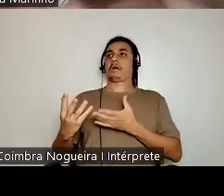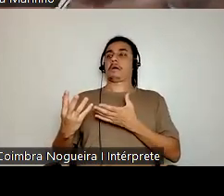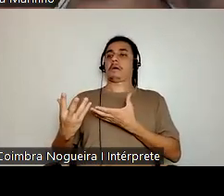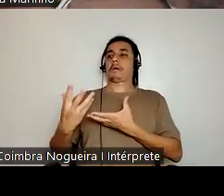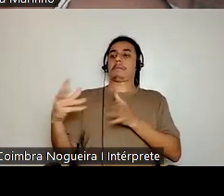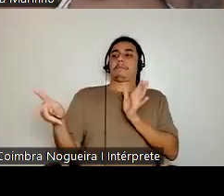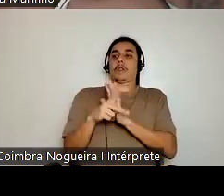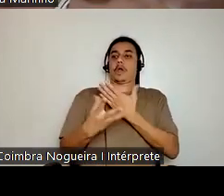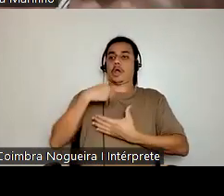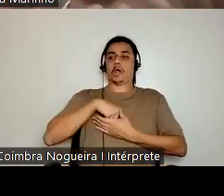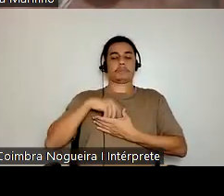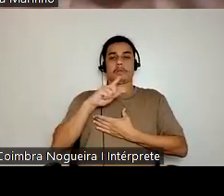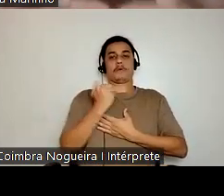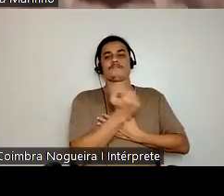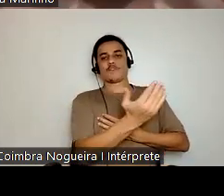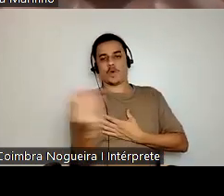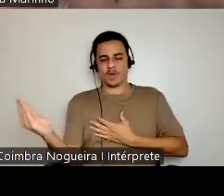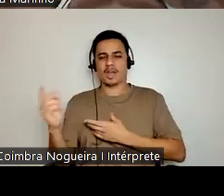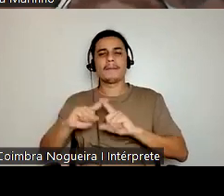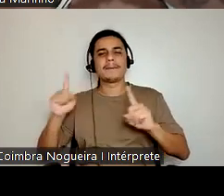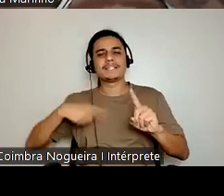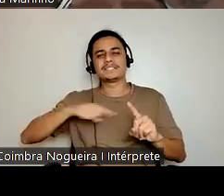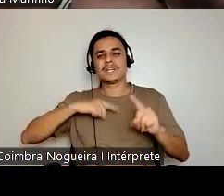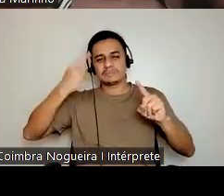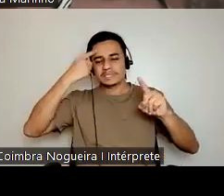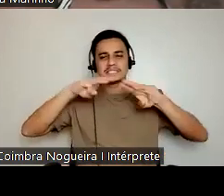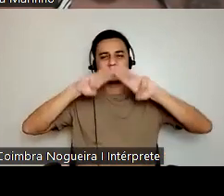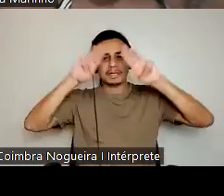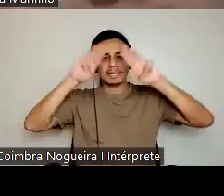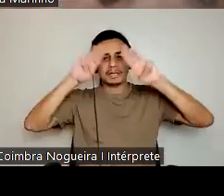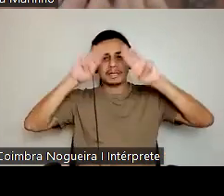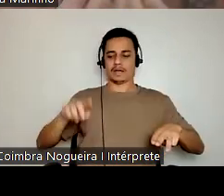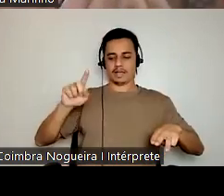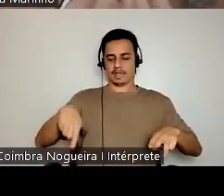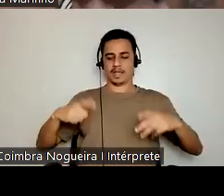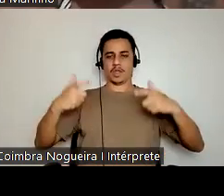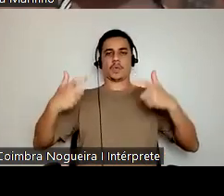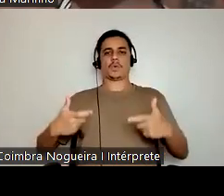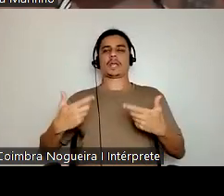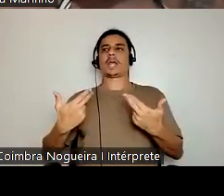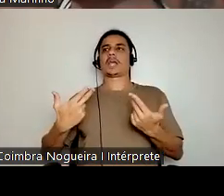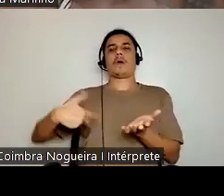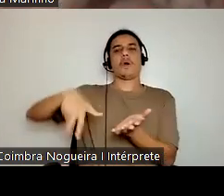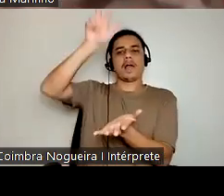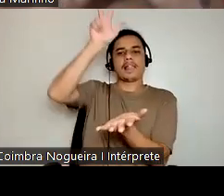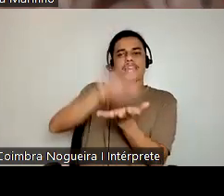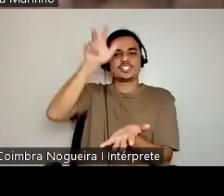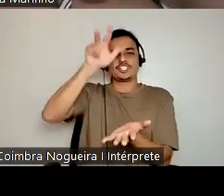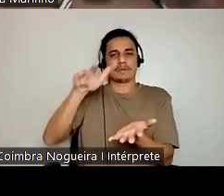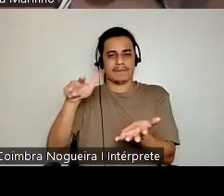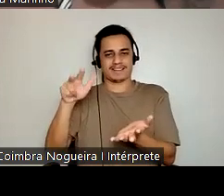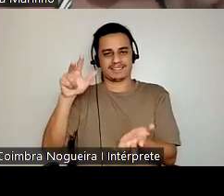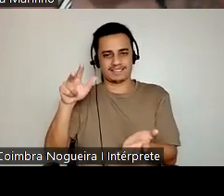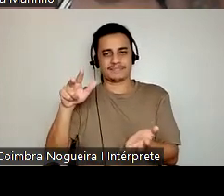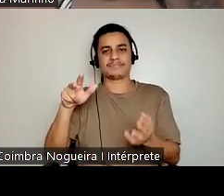porém, quando a gente pensa na instituição museu, a gente está lidando com a instituição que assume esse lugar de legítimo. As instituições,